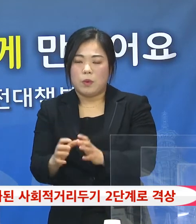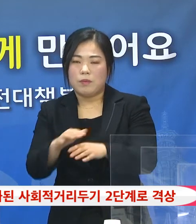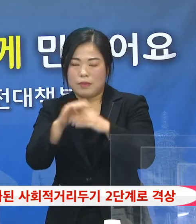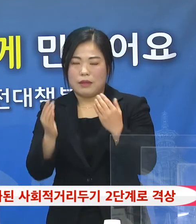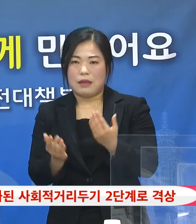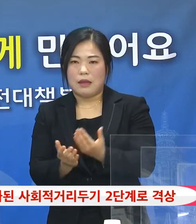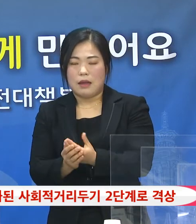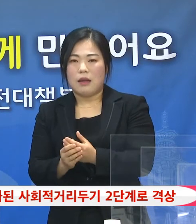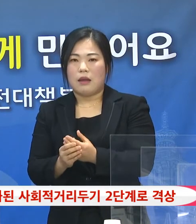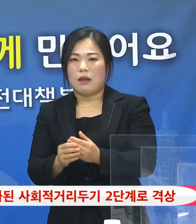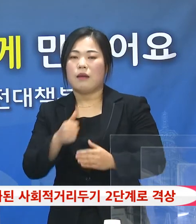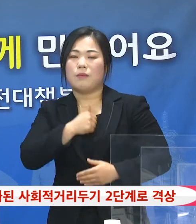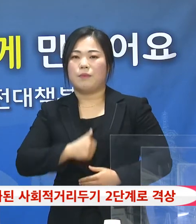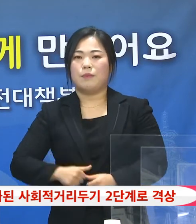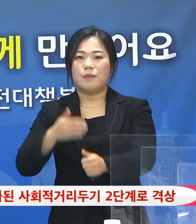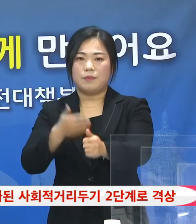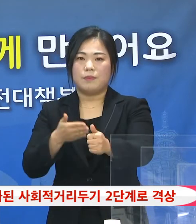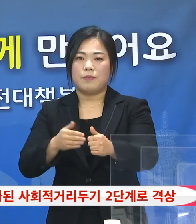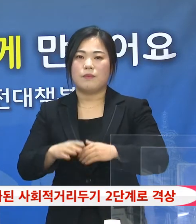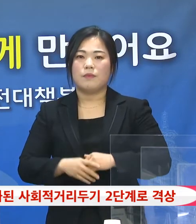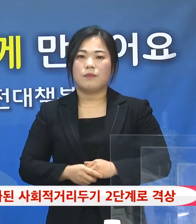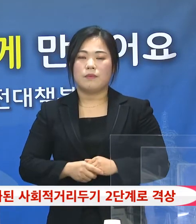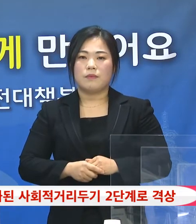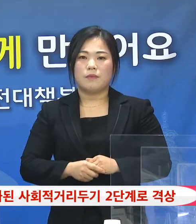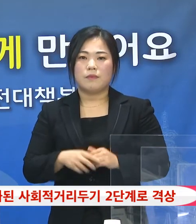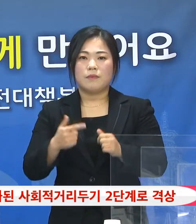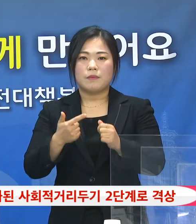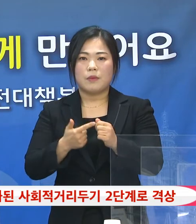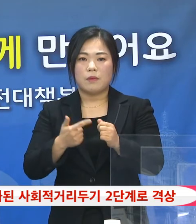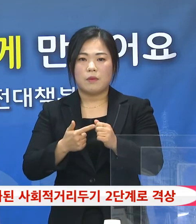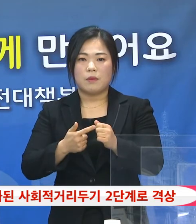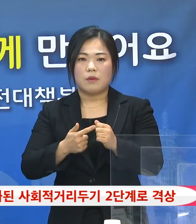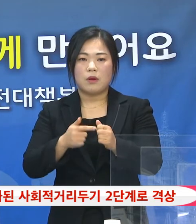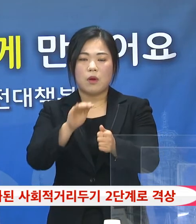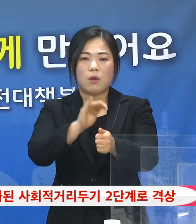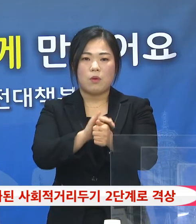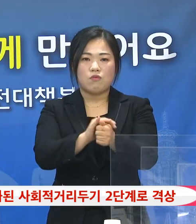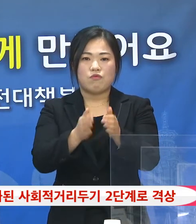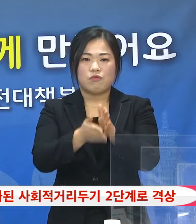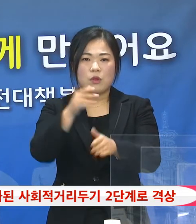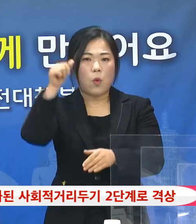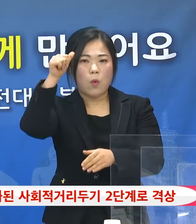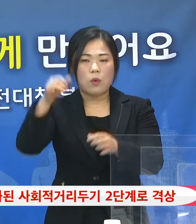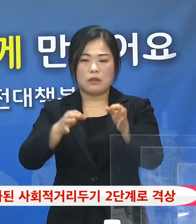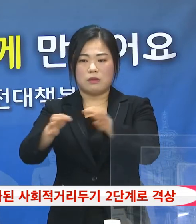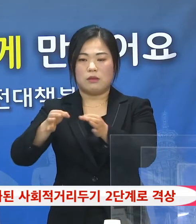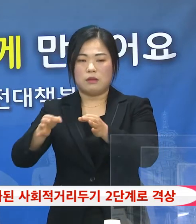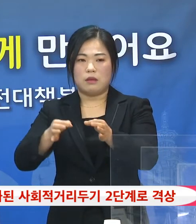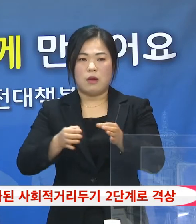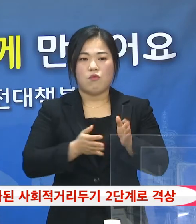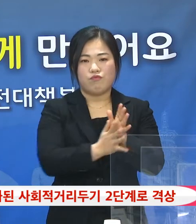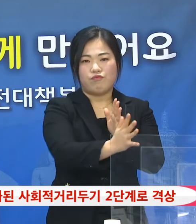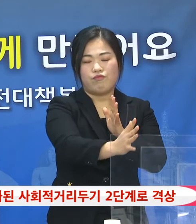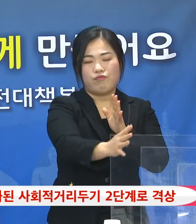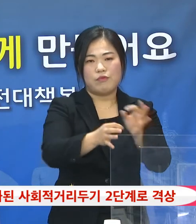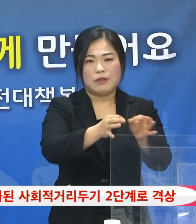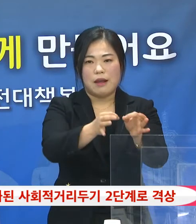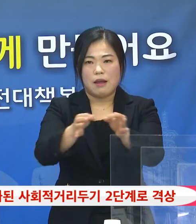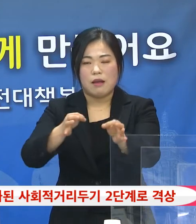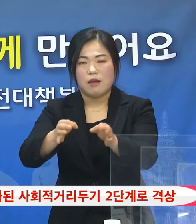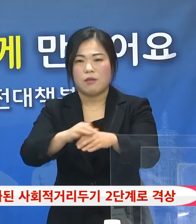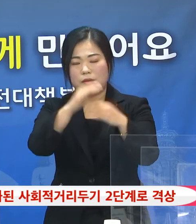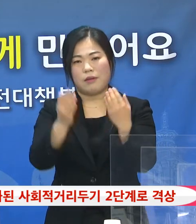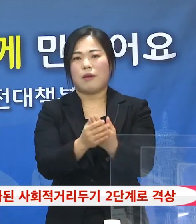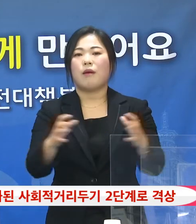주시기 바랍니다. 여섯째, 관내 전 지역의 전통시장 5일장의 노점상에 대해 집합금지 행정명령을